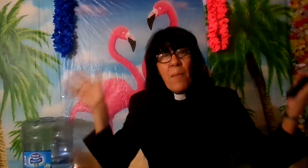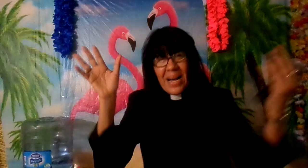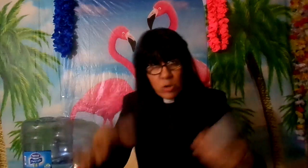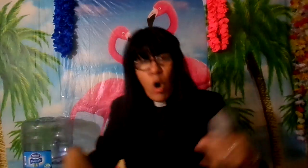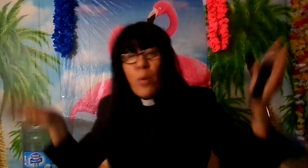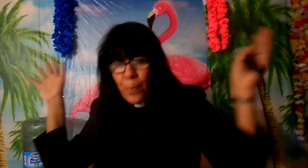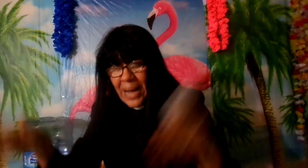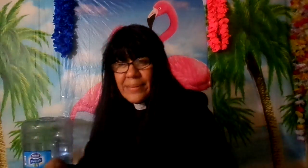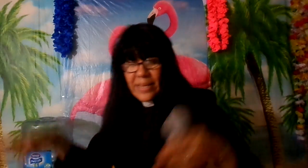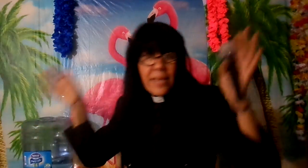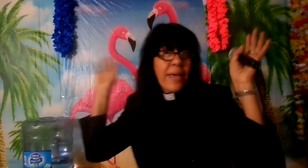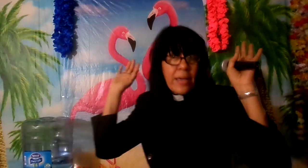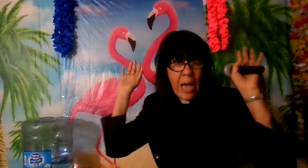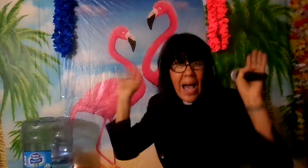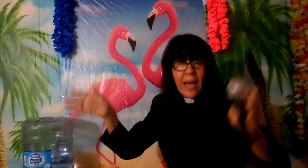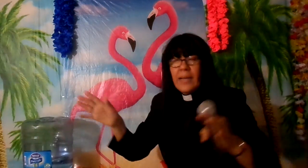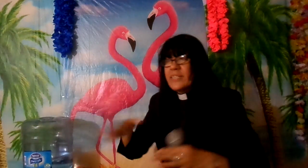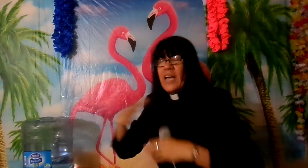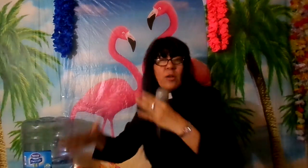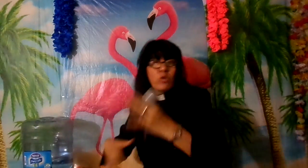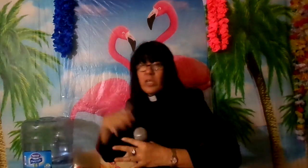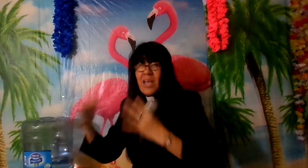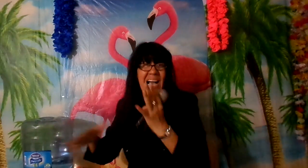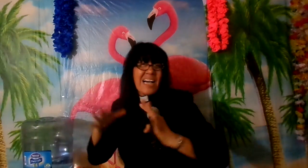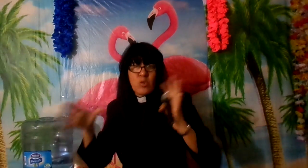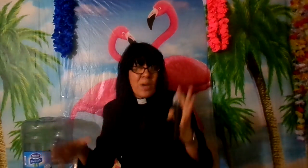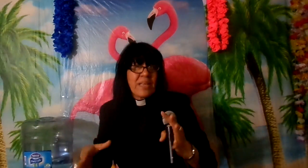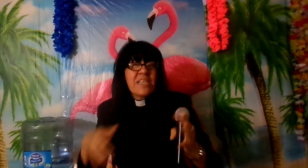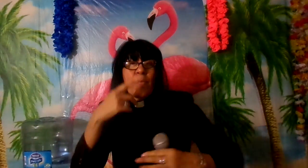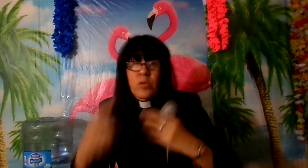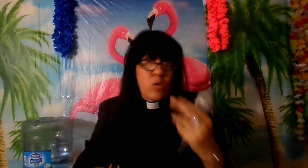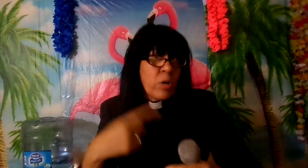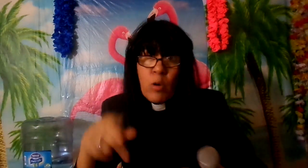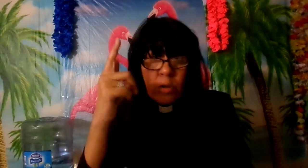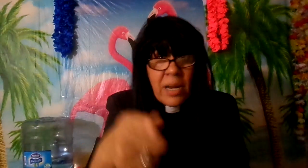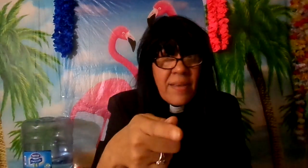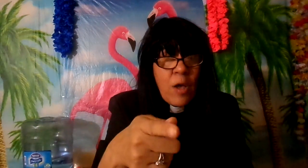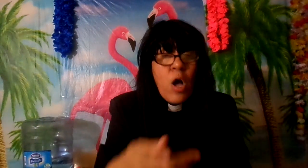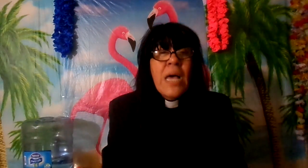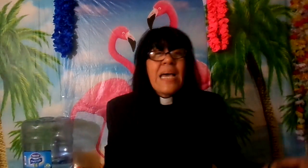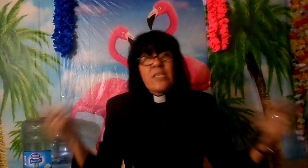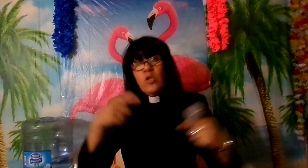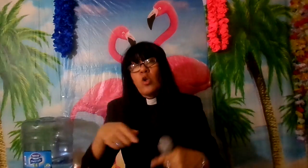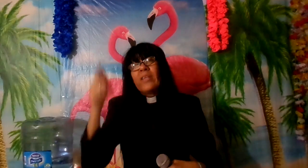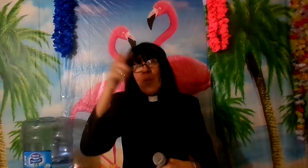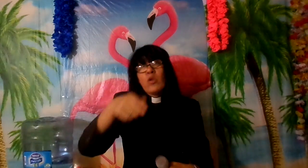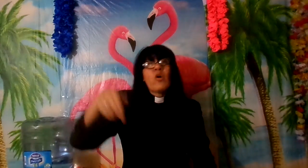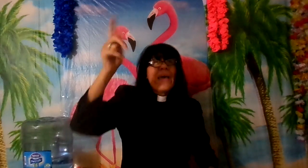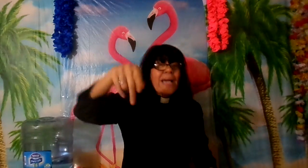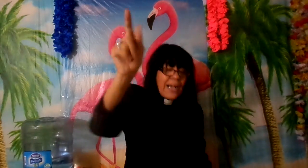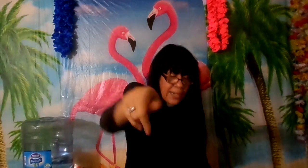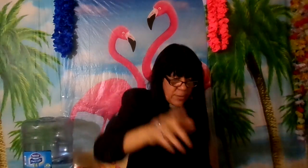mayor parte de ángeles ya los tenía a su manera y se pusieron en contra de dios esos son los demonios que caídos